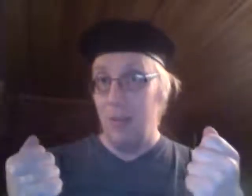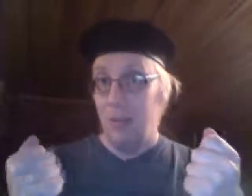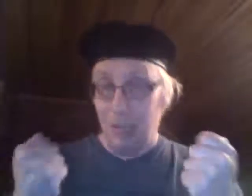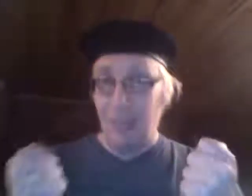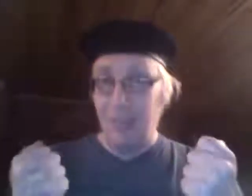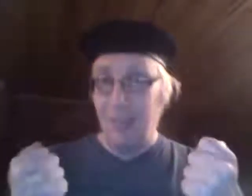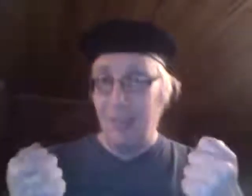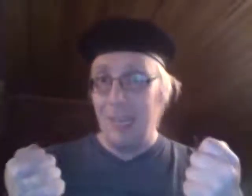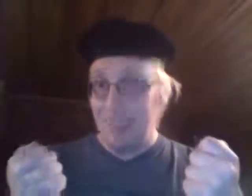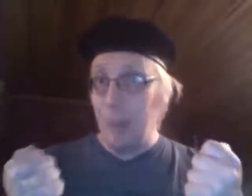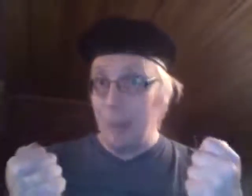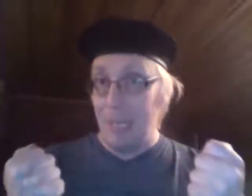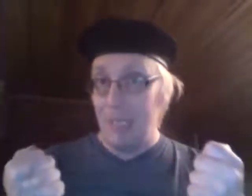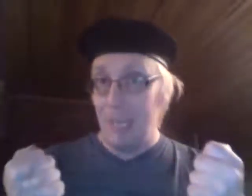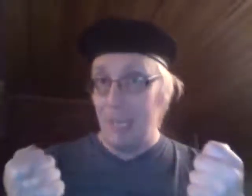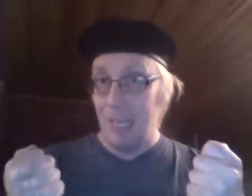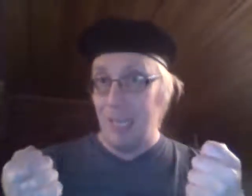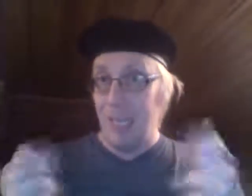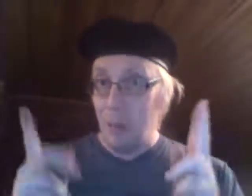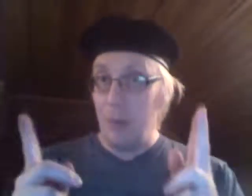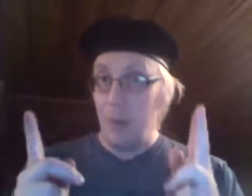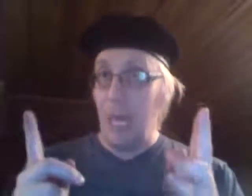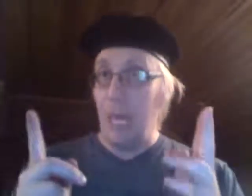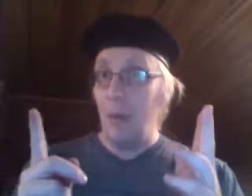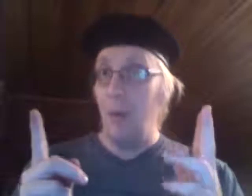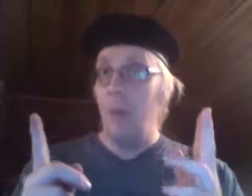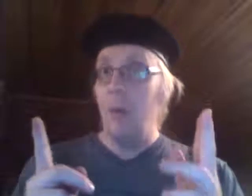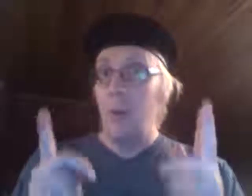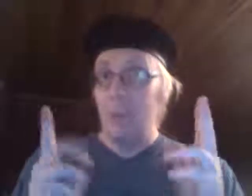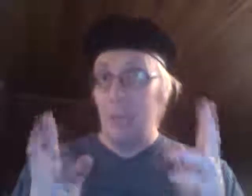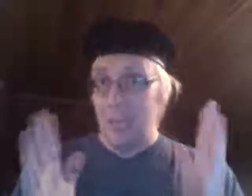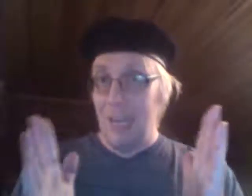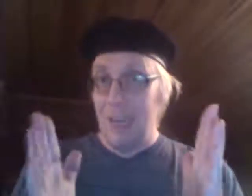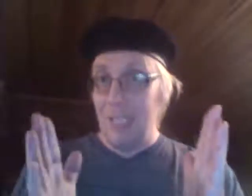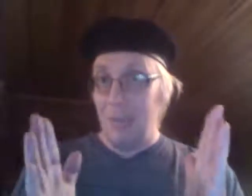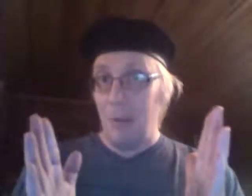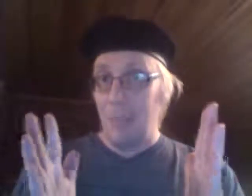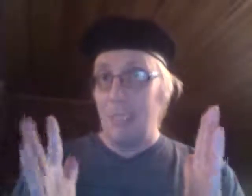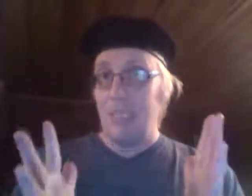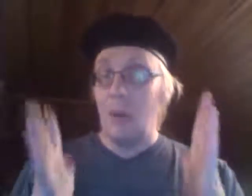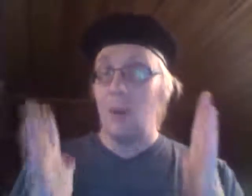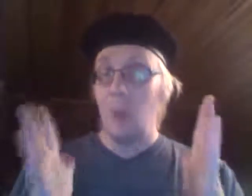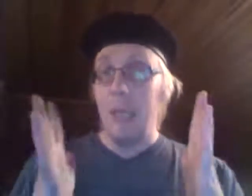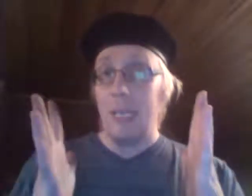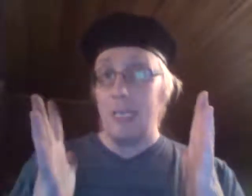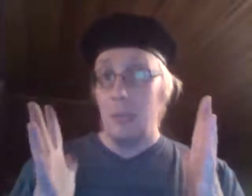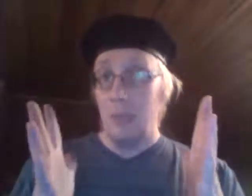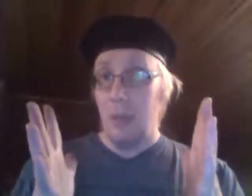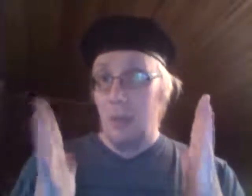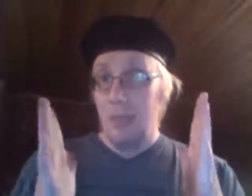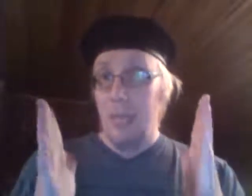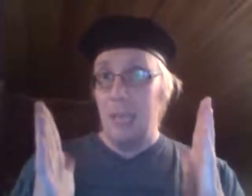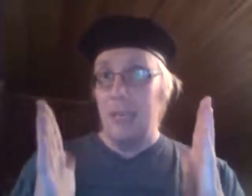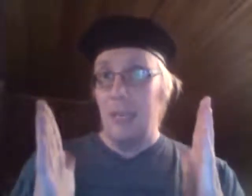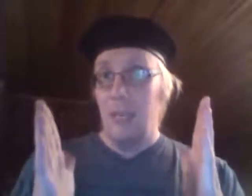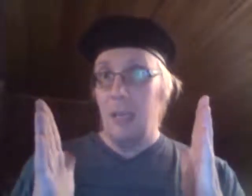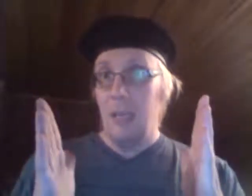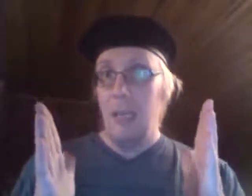Niin, eikö tämä pitäisi tehdä? Ja nyt EU näiden metsäpalvelujen takia, se joutuu oikeasti nyt sen, että niin,